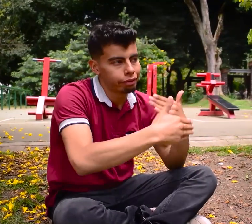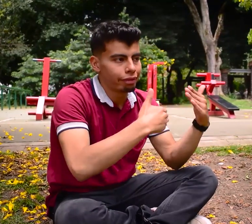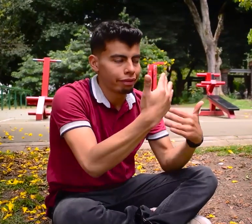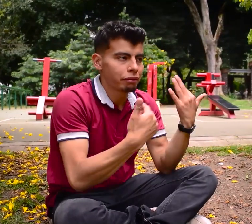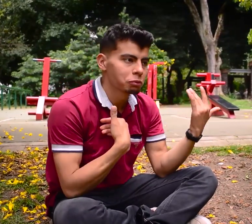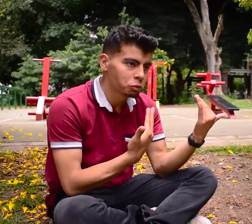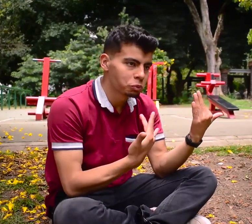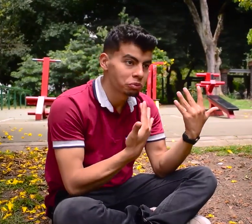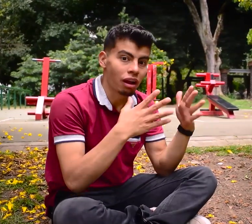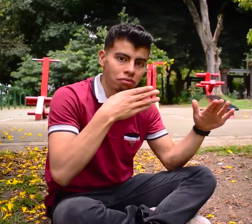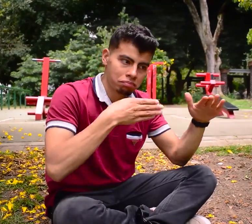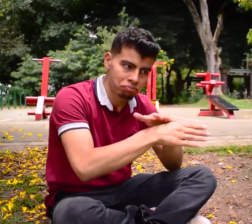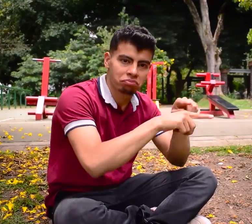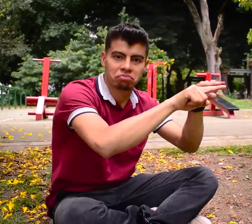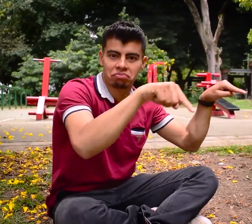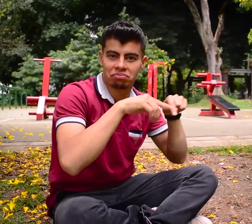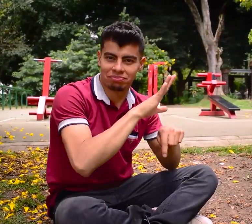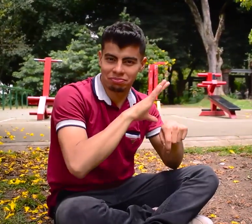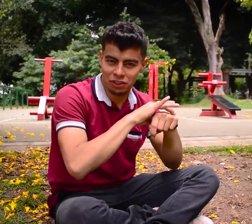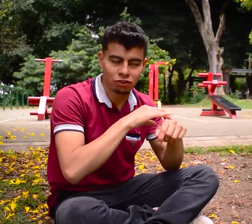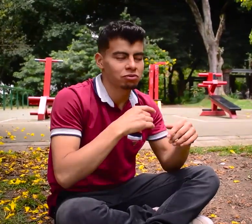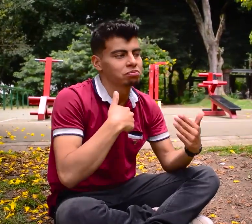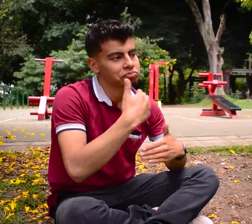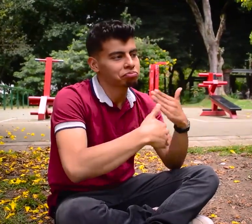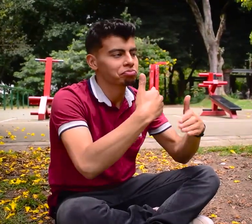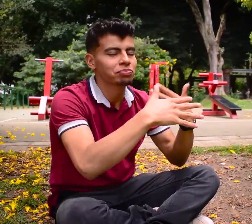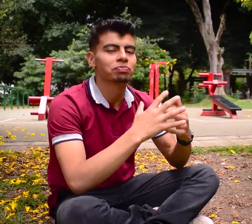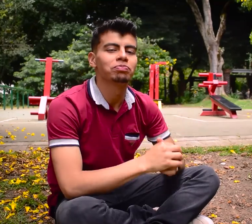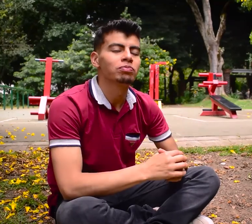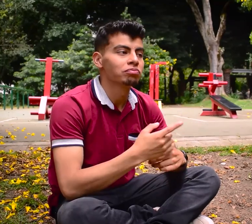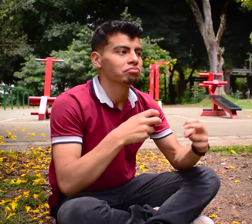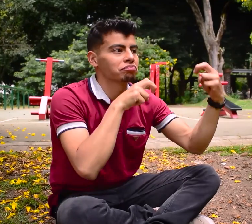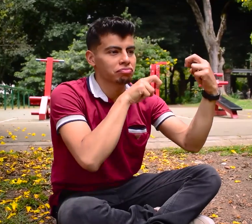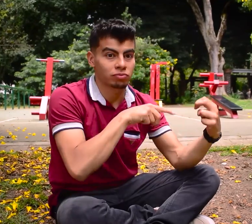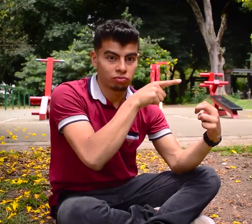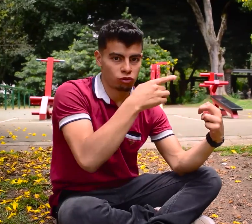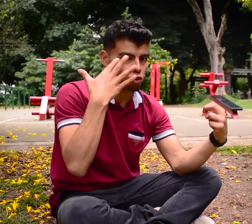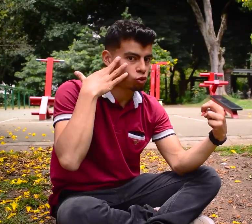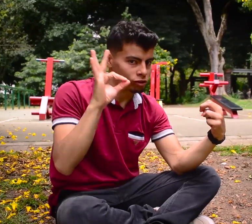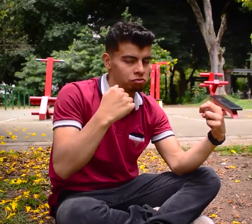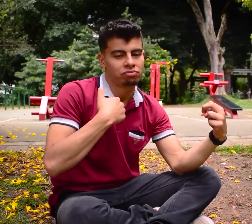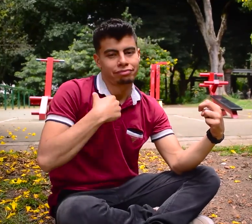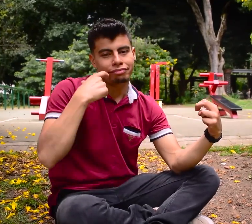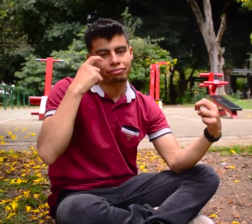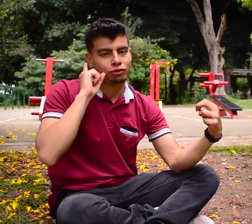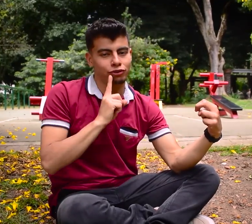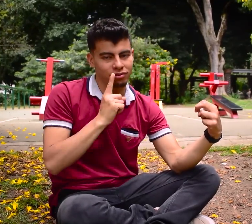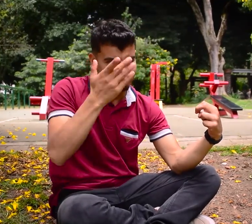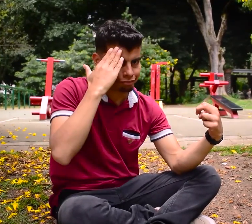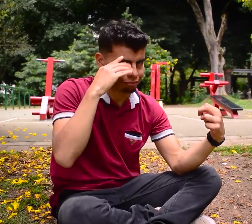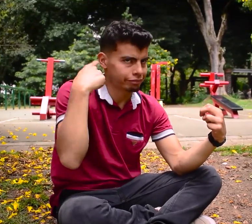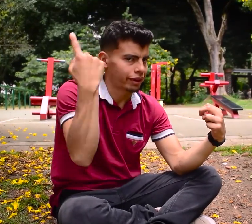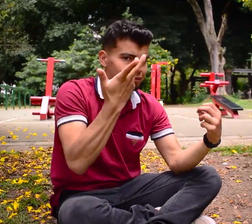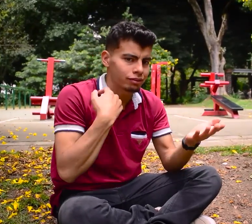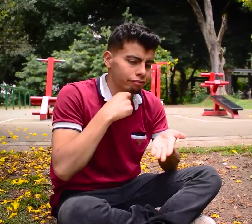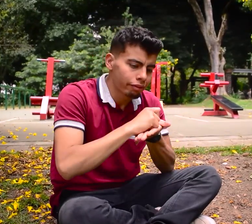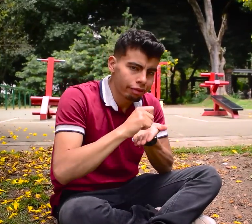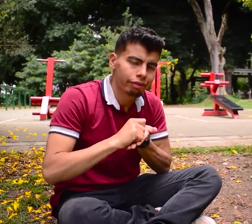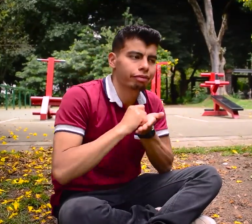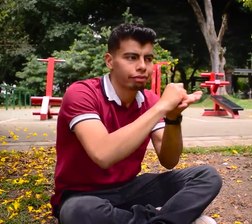consultorio médico me senté, el médico era oyente y yo una persona sorda. Y como sabes, en ese contexto generalmente para comunicarnos nos